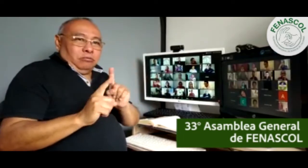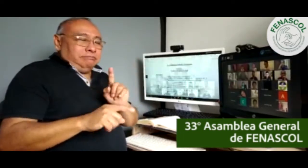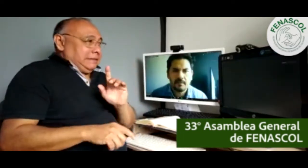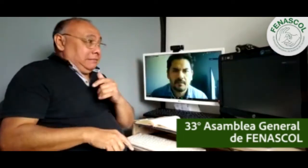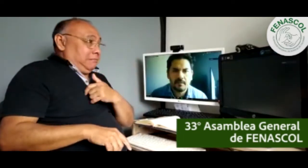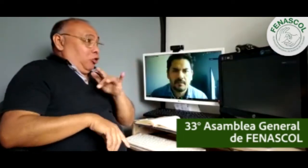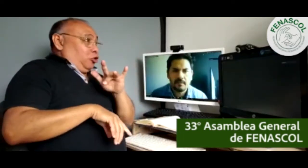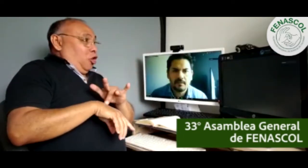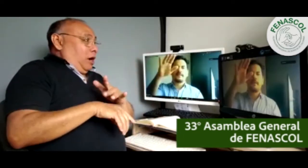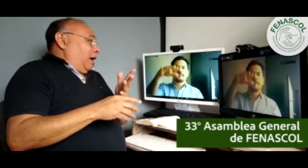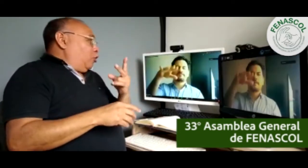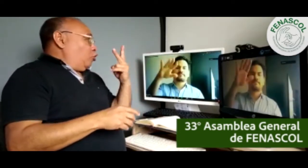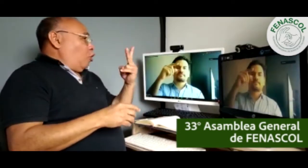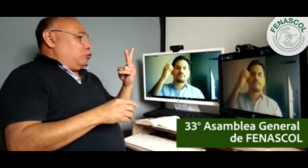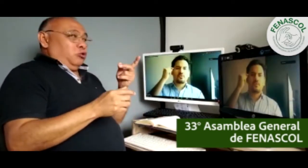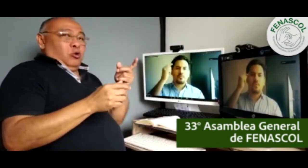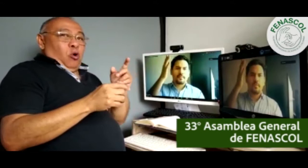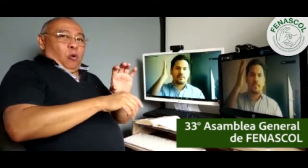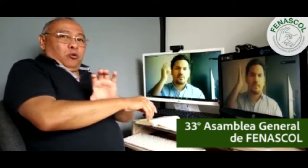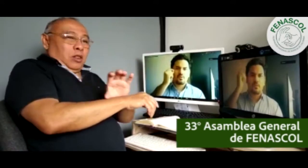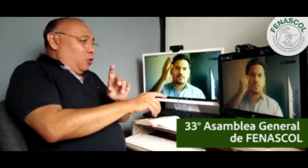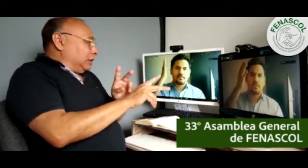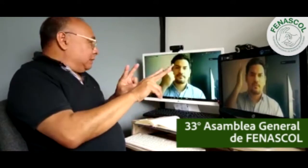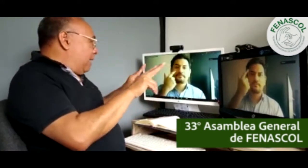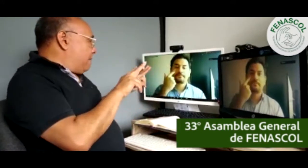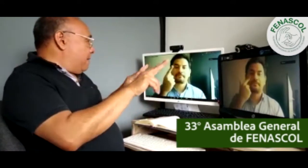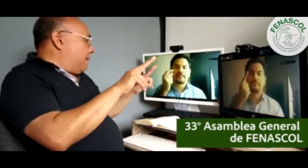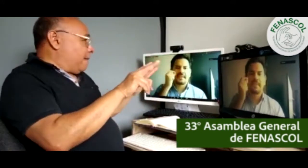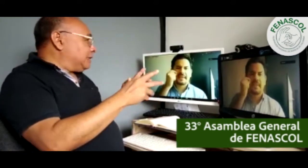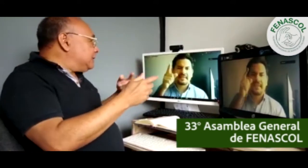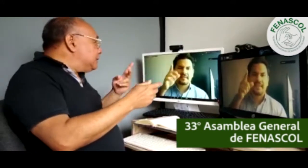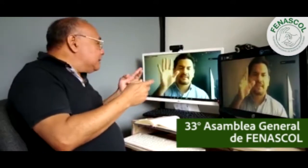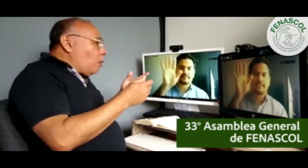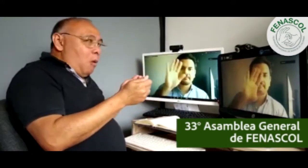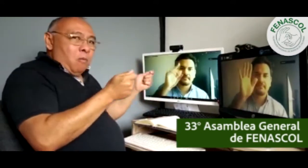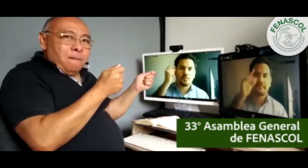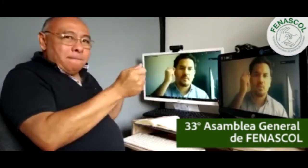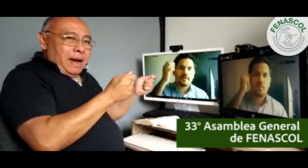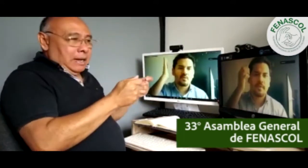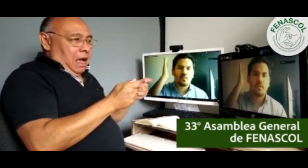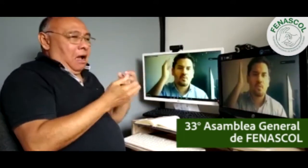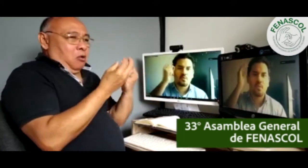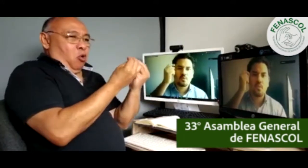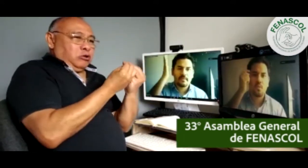fácil el manejo de la plataforma con la intervención de cada uno de los delegados. Como ven, aquí tengo dos monitores que me permiten